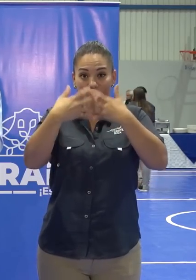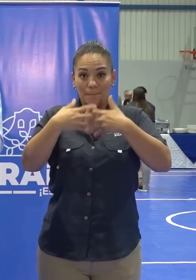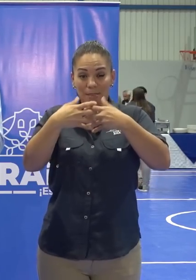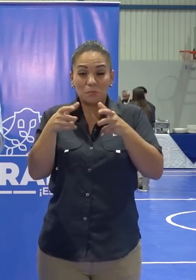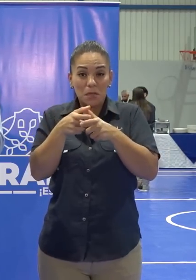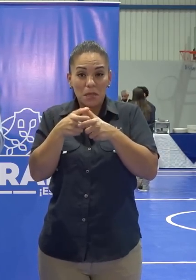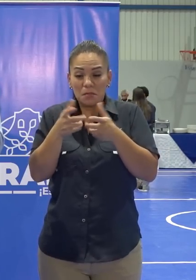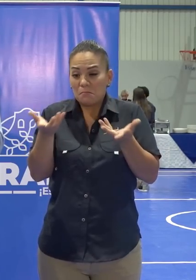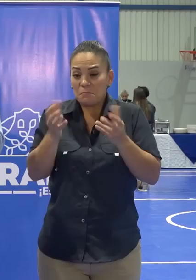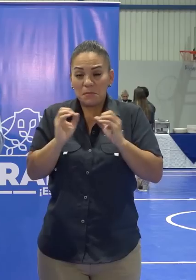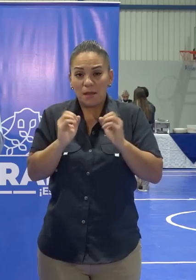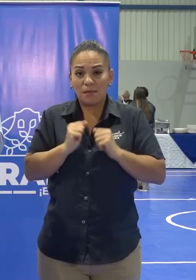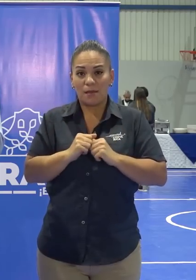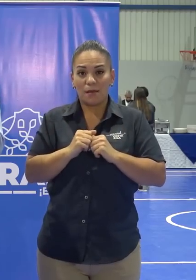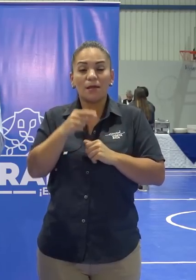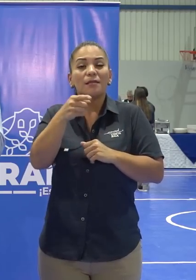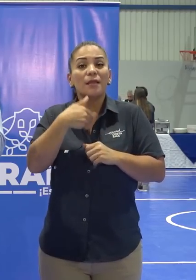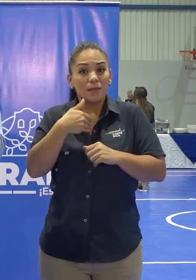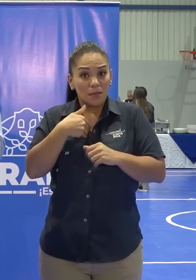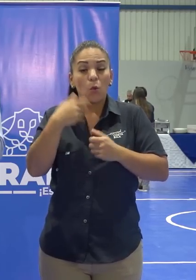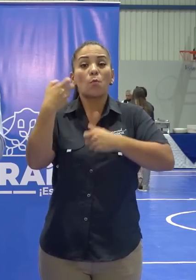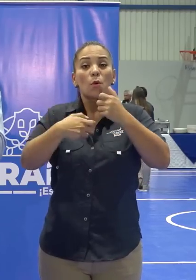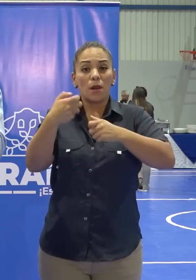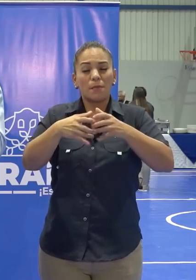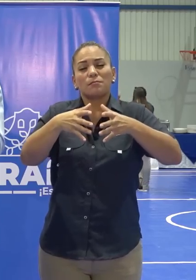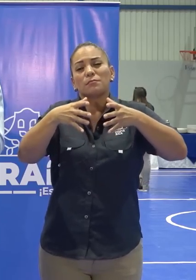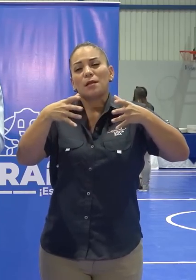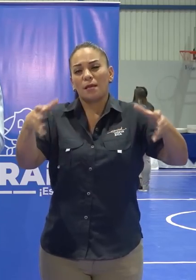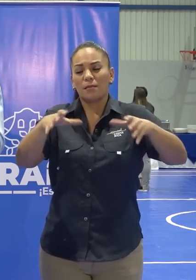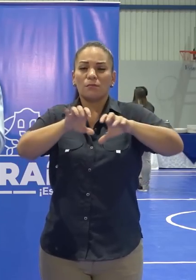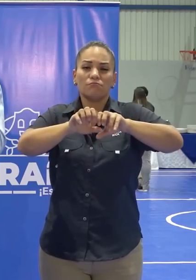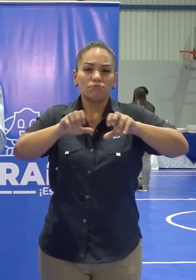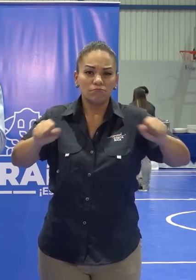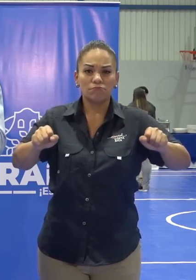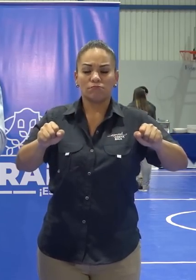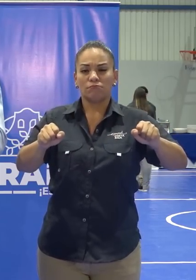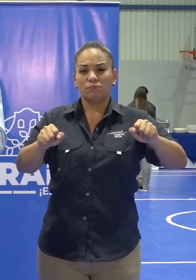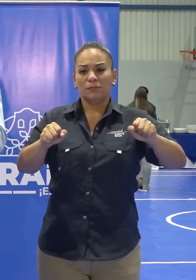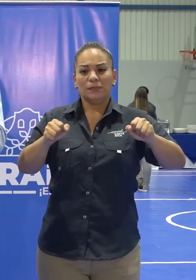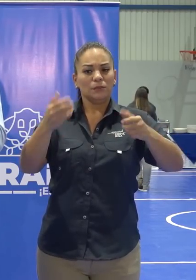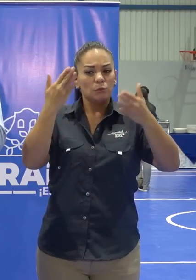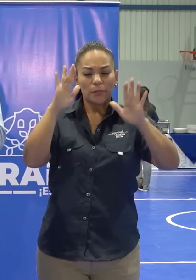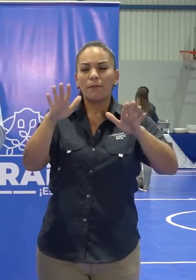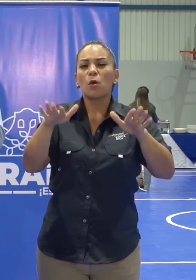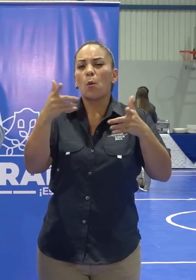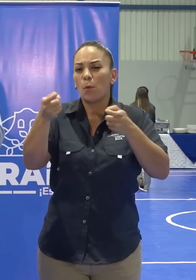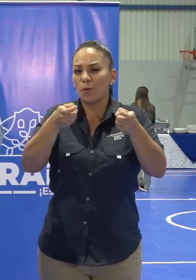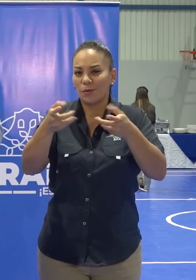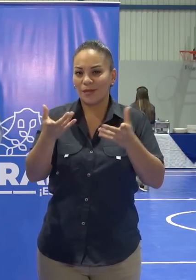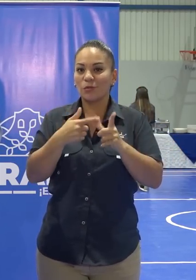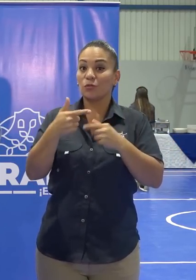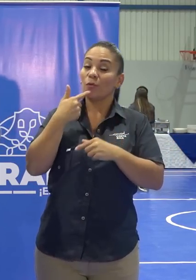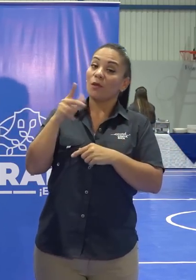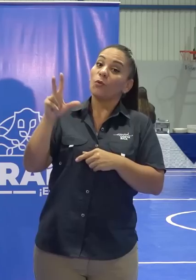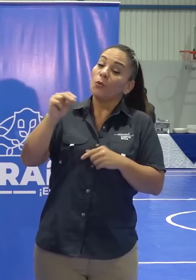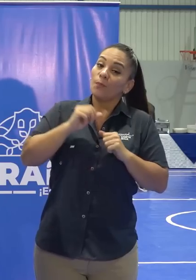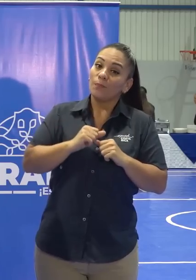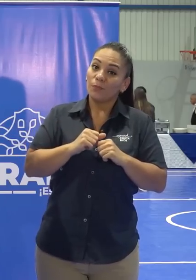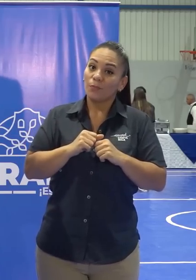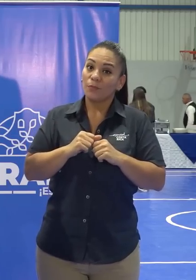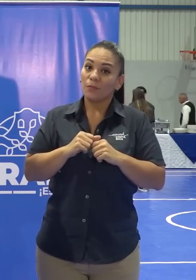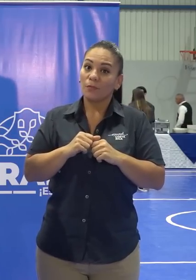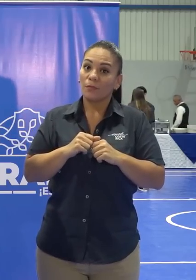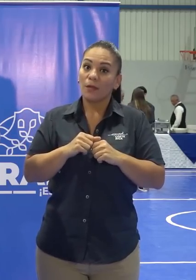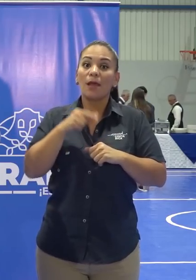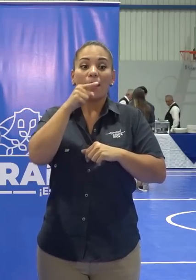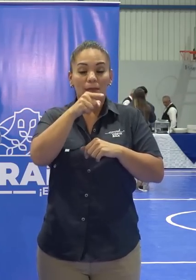gobernabilidad y corrupción enorme. Yo digo, no vamos a cerrar